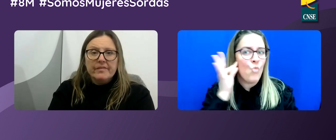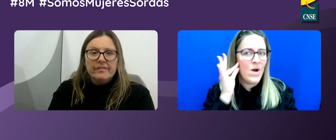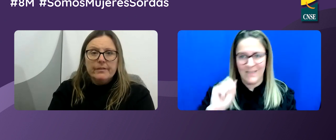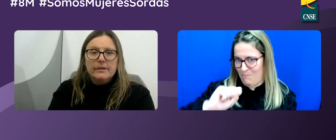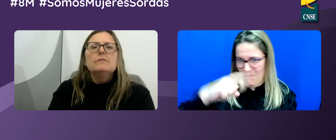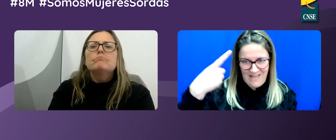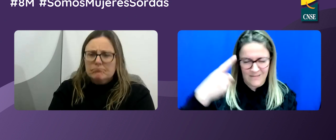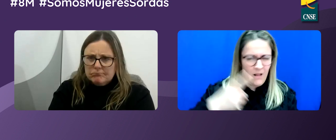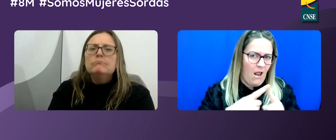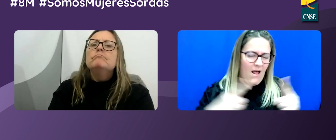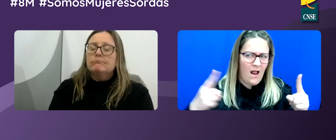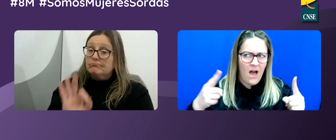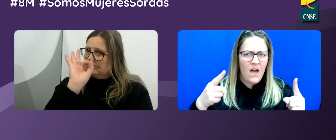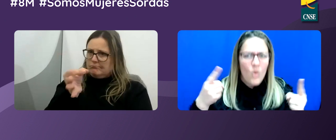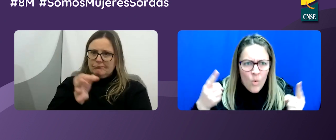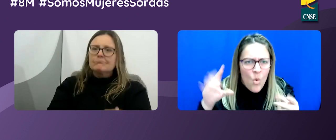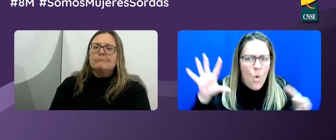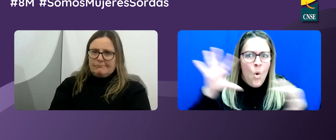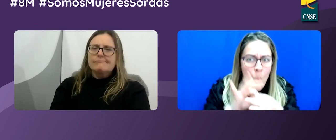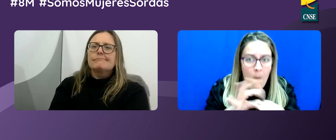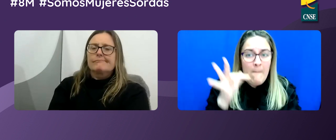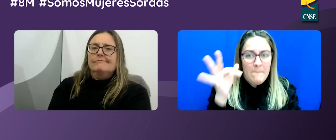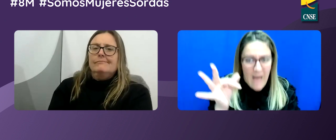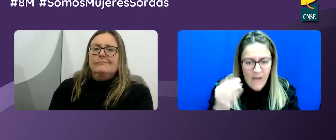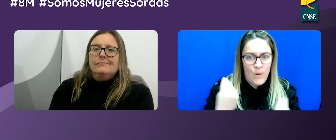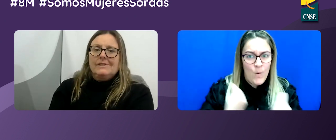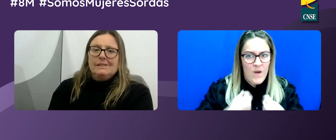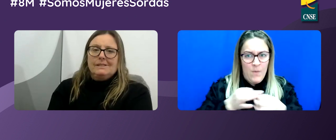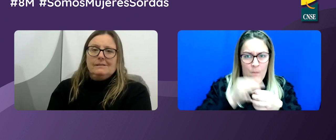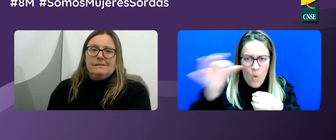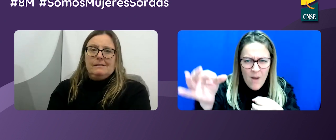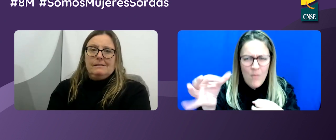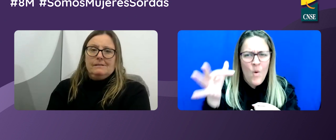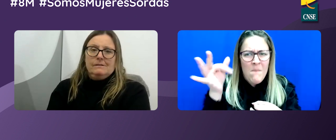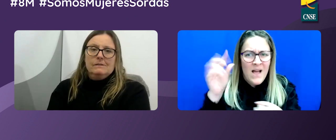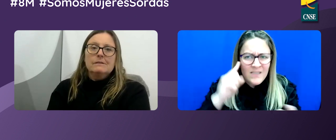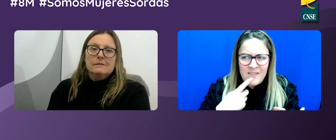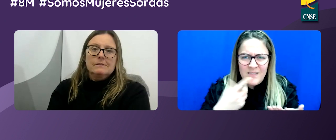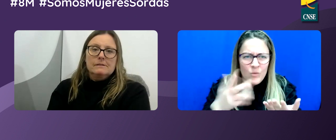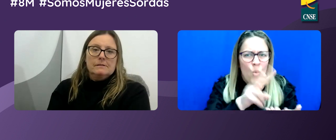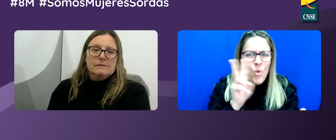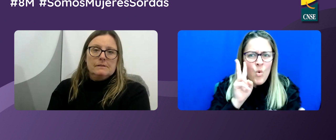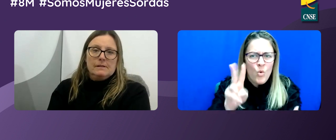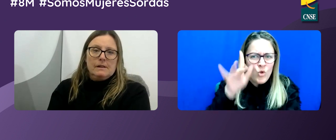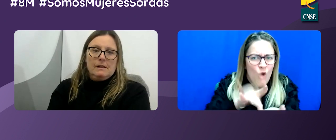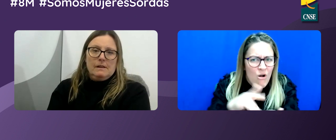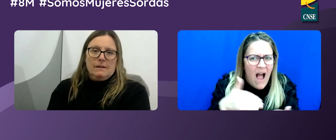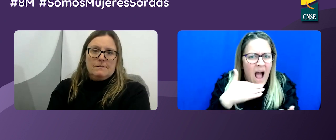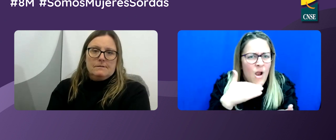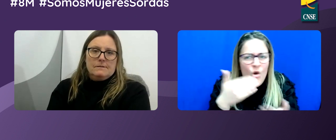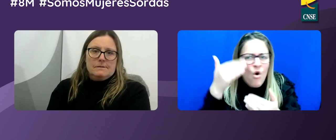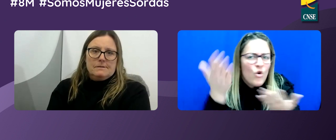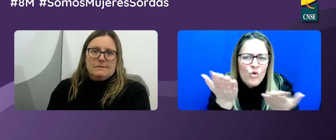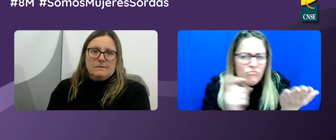tienen una vida más larga y si además viven en pueblos y son sordas, ¿cómo